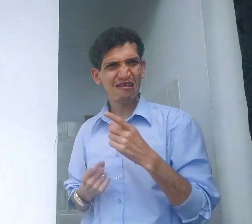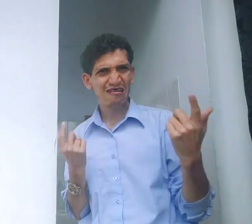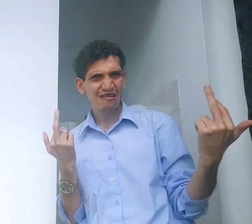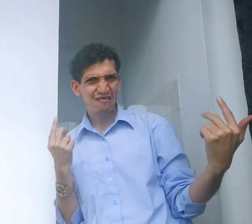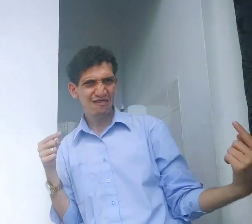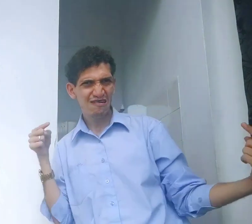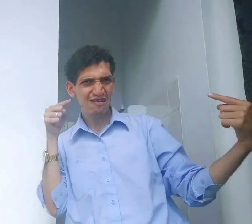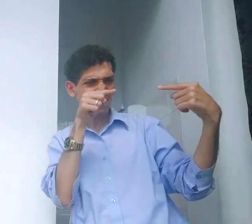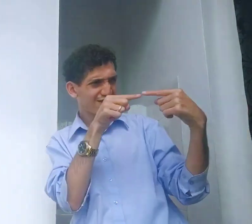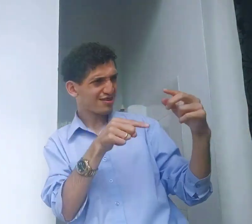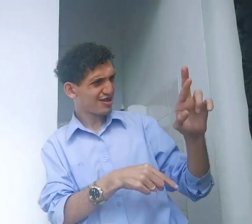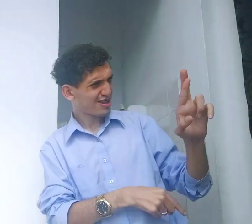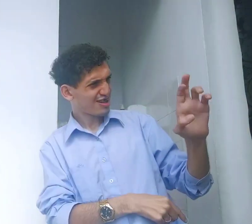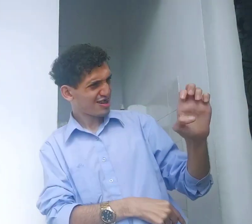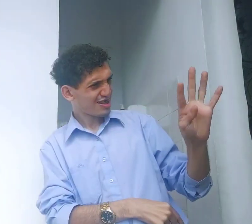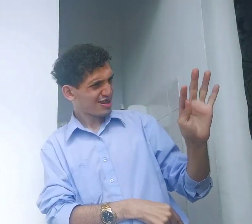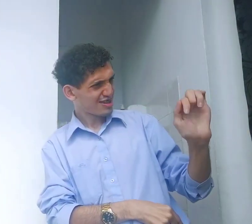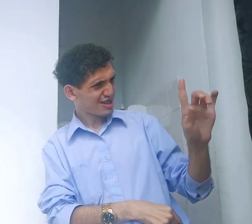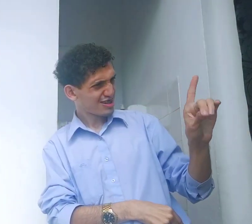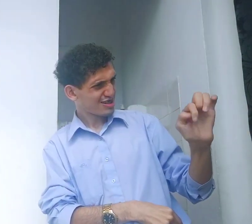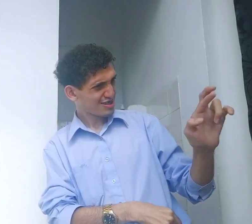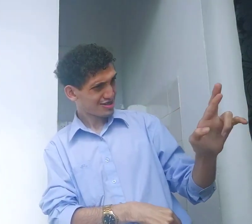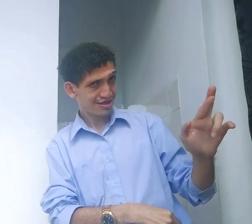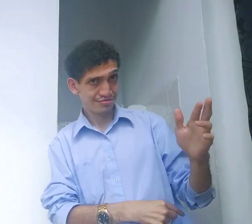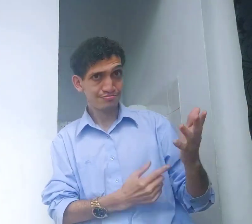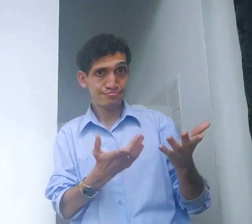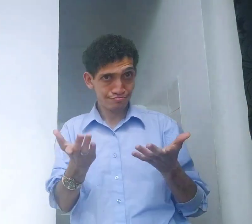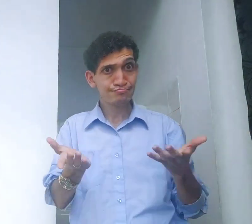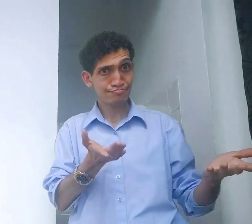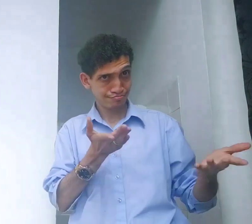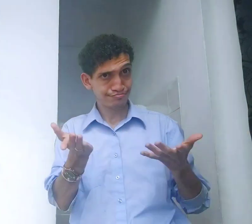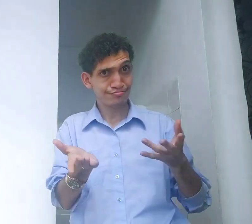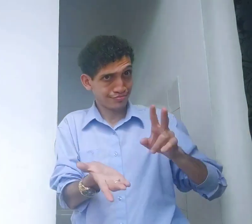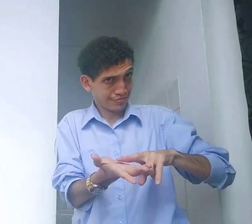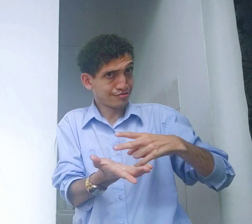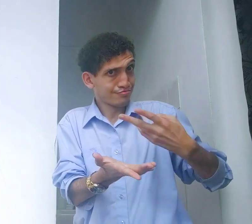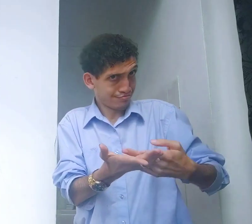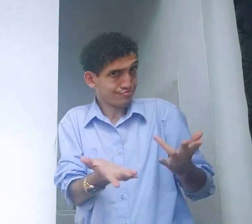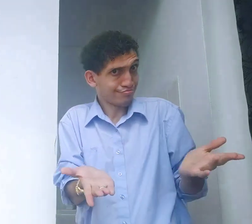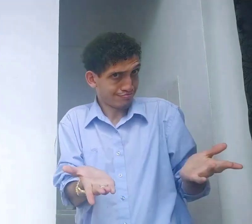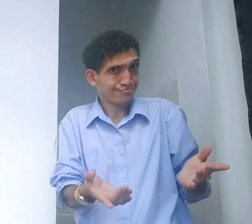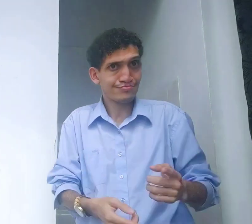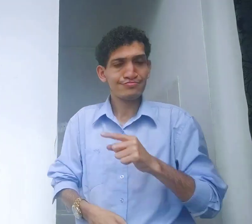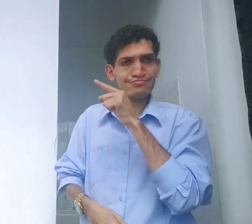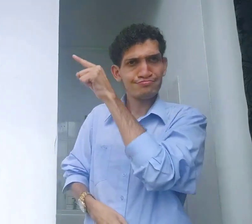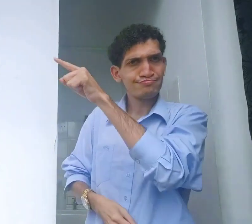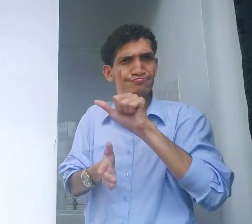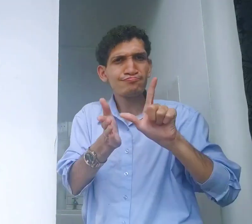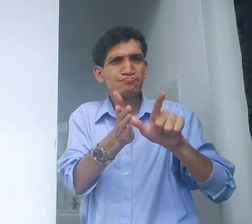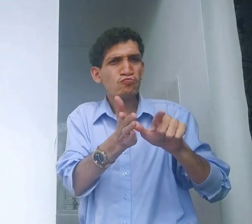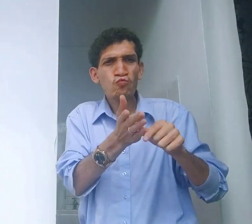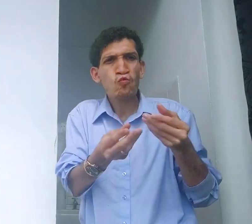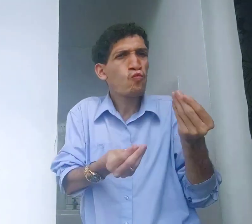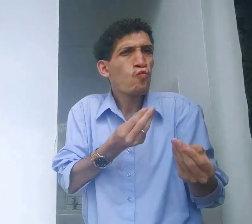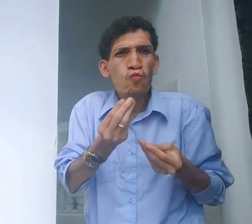E esses dois, é igual, aplica, retardar, é tradução. O primeiro,